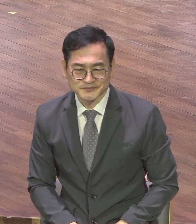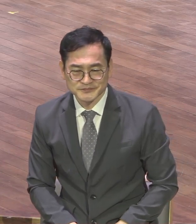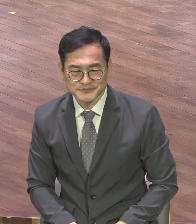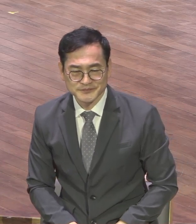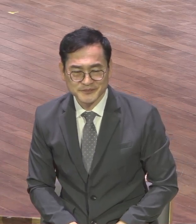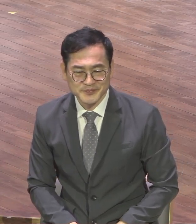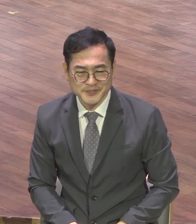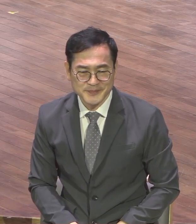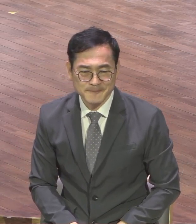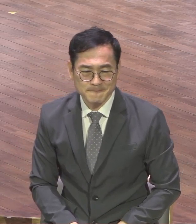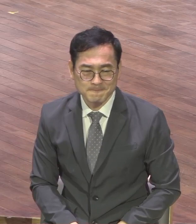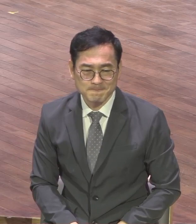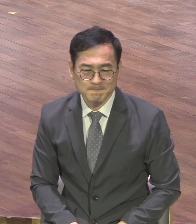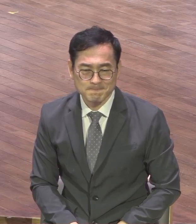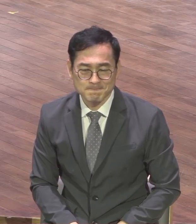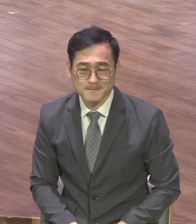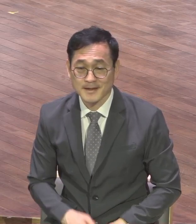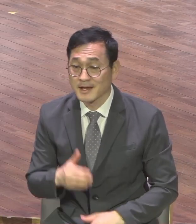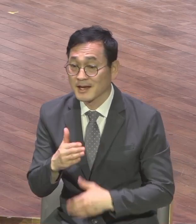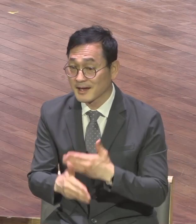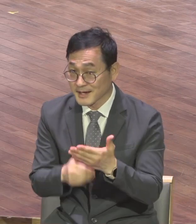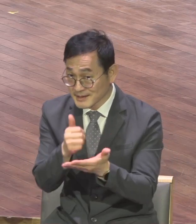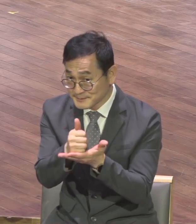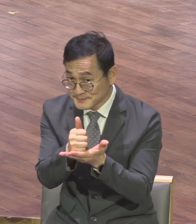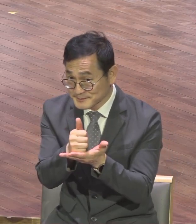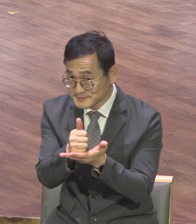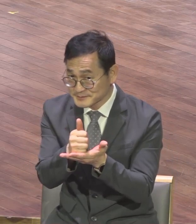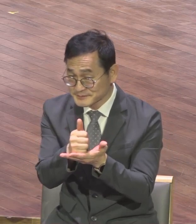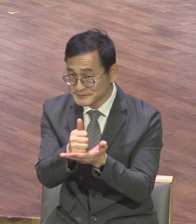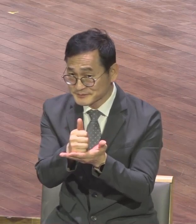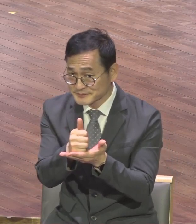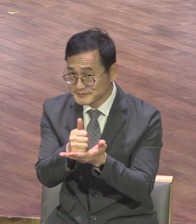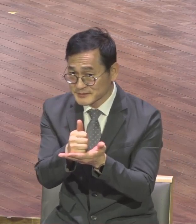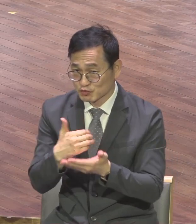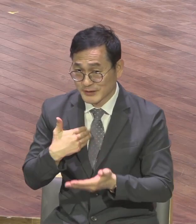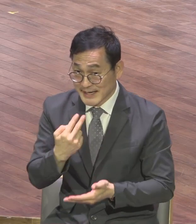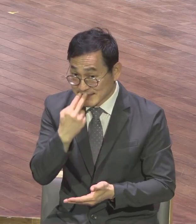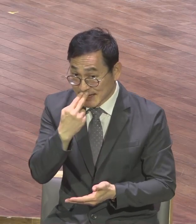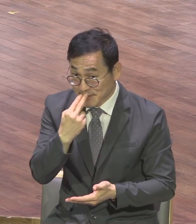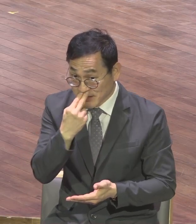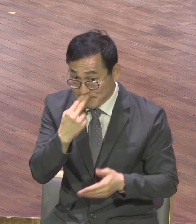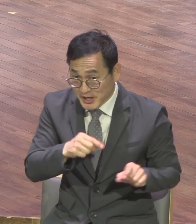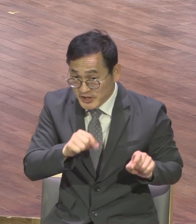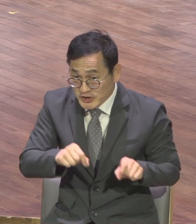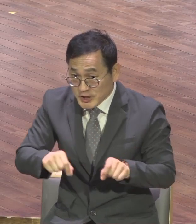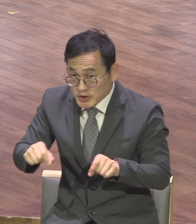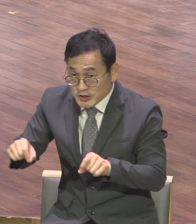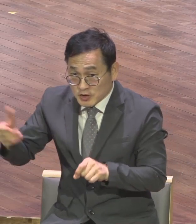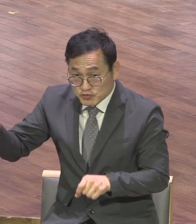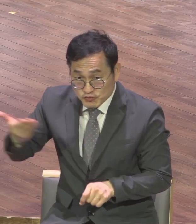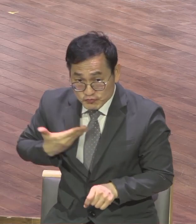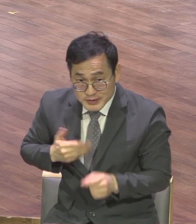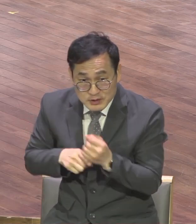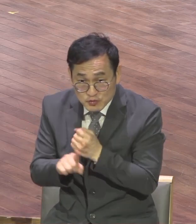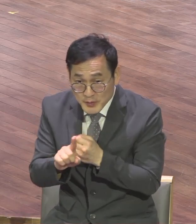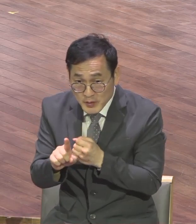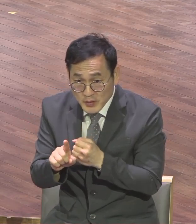하나님께서 우리의 생명을 연장시켜준다는 것은 아직도